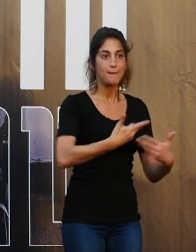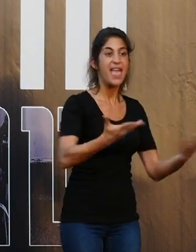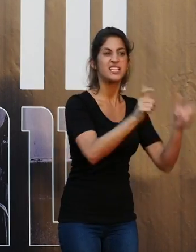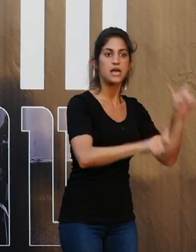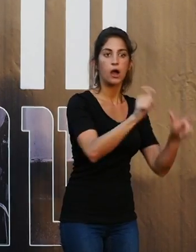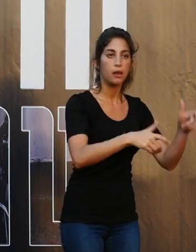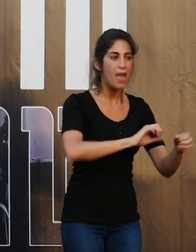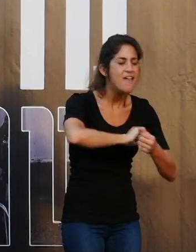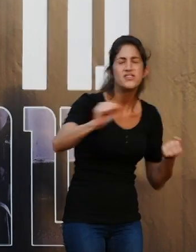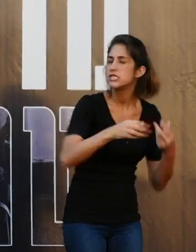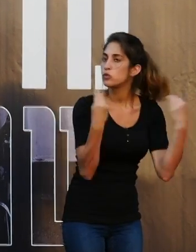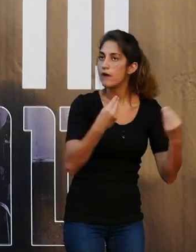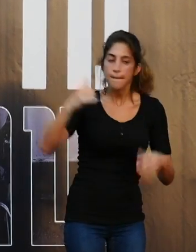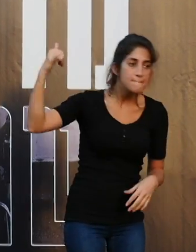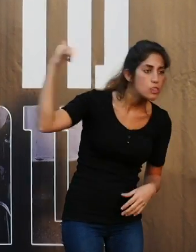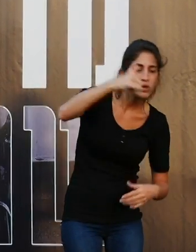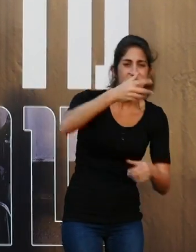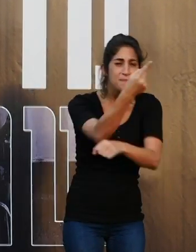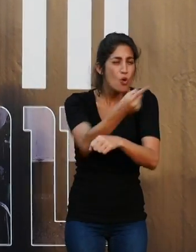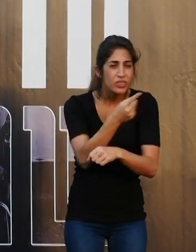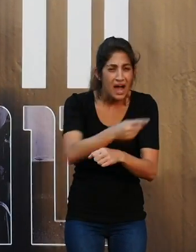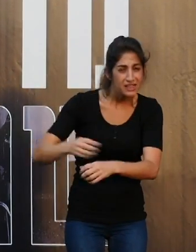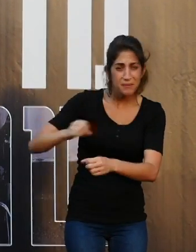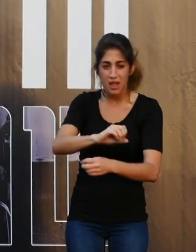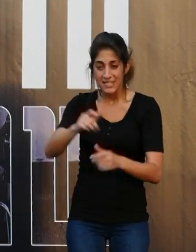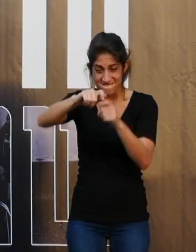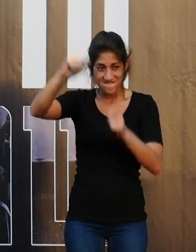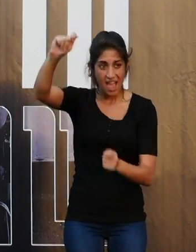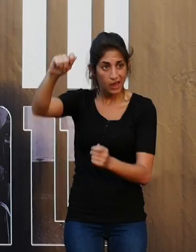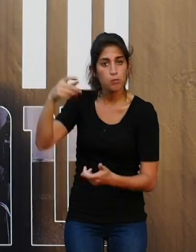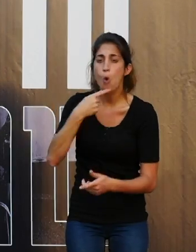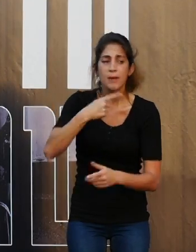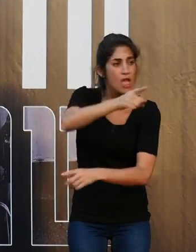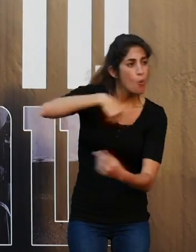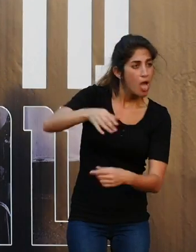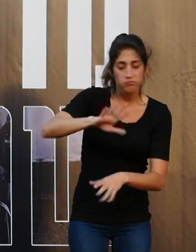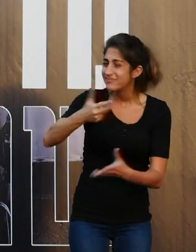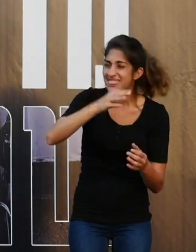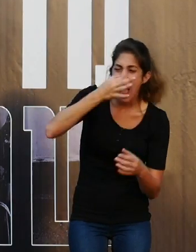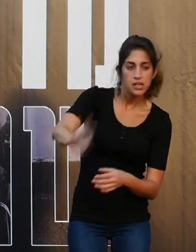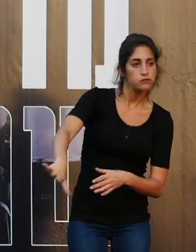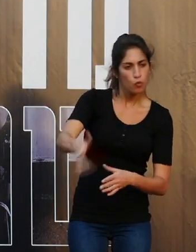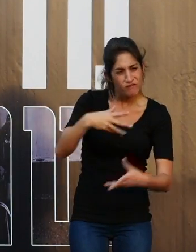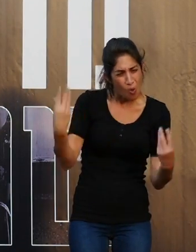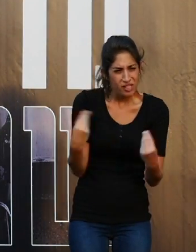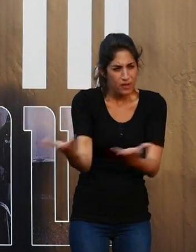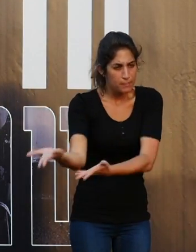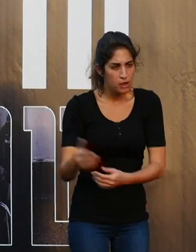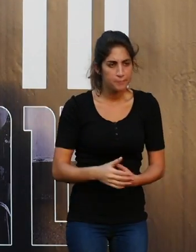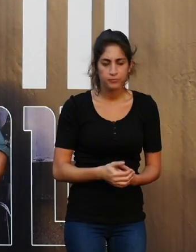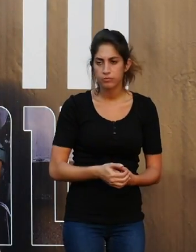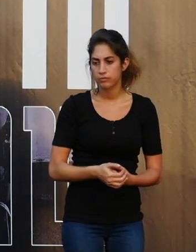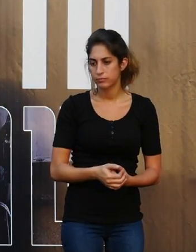מפציצו שם כבר עם מטוסים ועם תותחנים וזרקו פליירים שקורים לתושבים לעזוב וכל השיט הזה. ותראו.